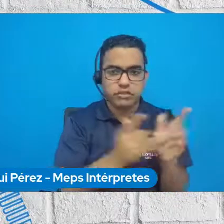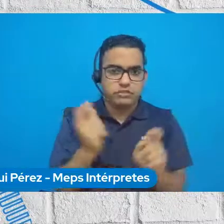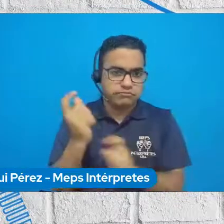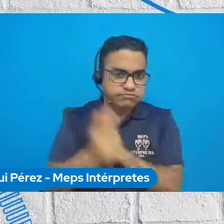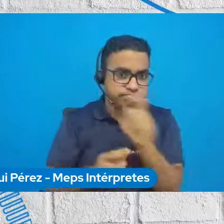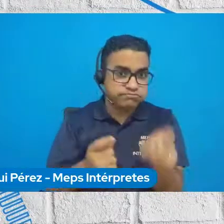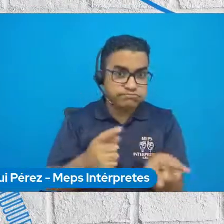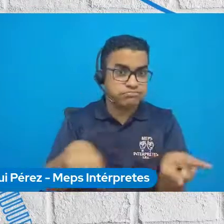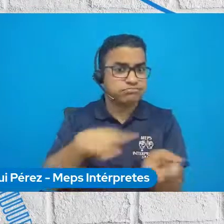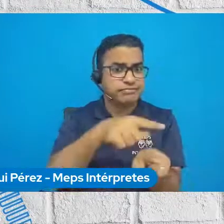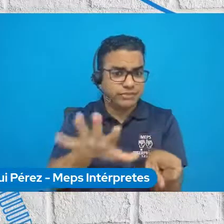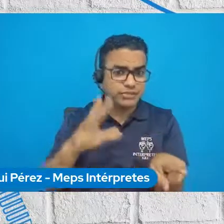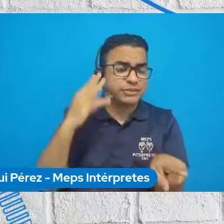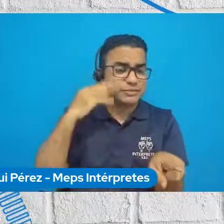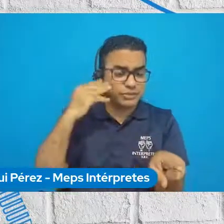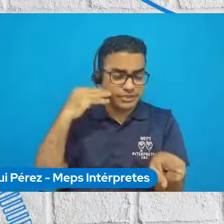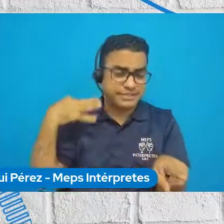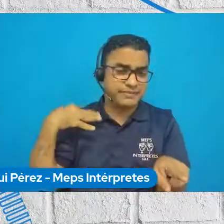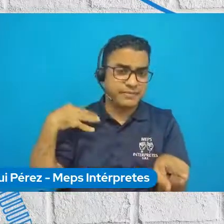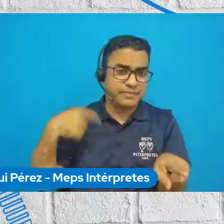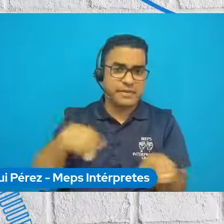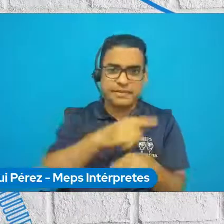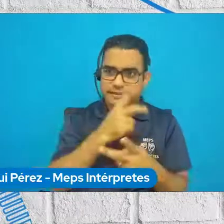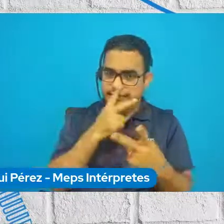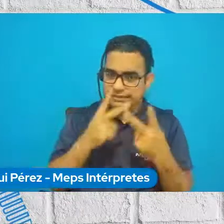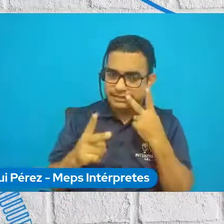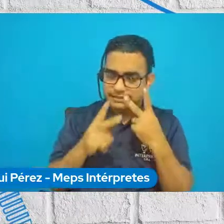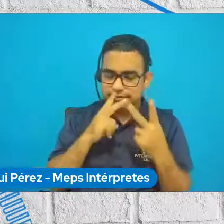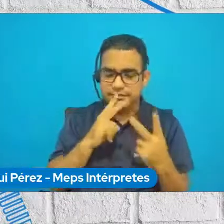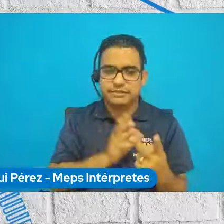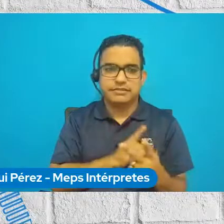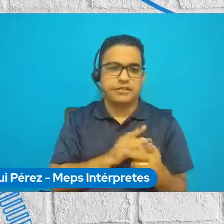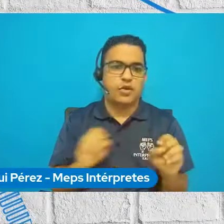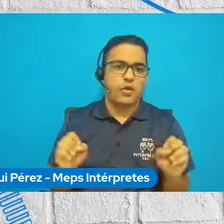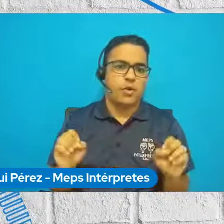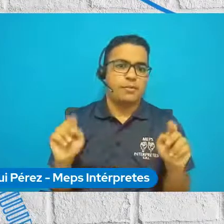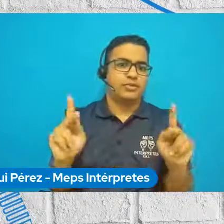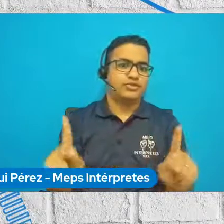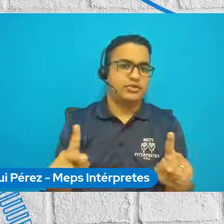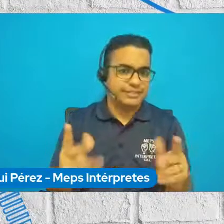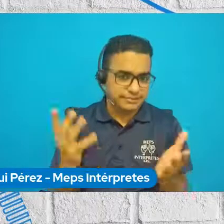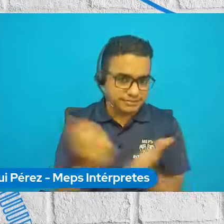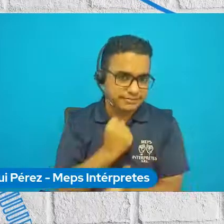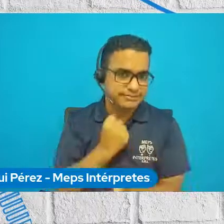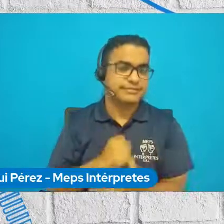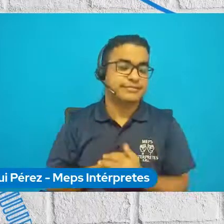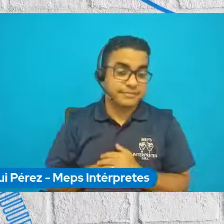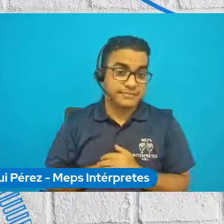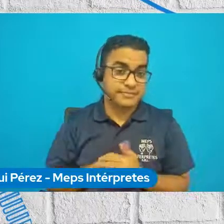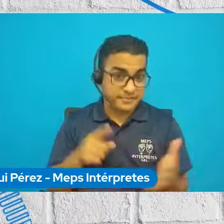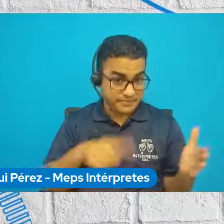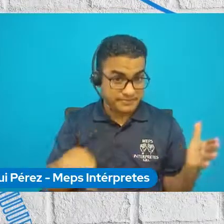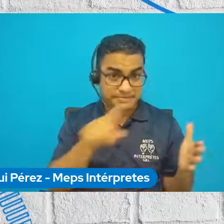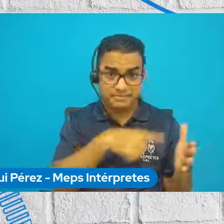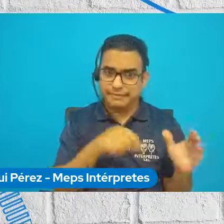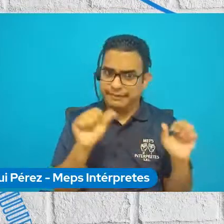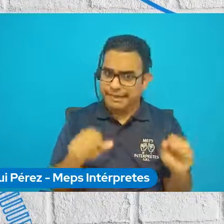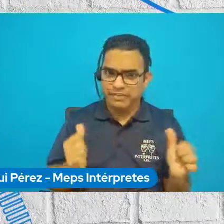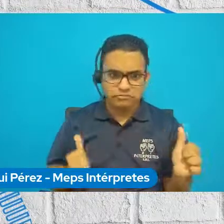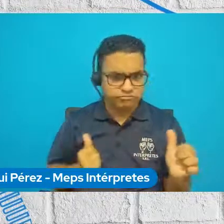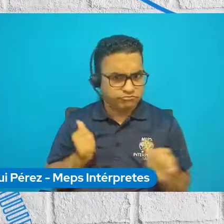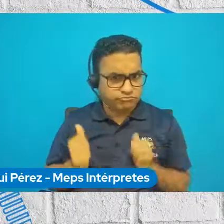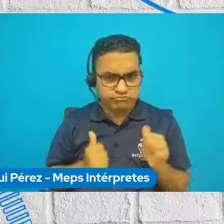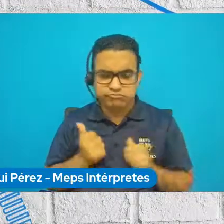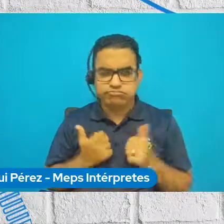sido voluntarios. Entonces, ellos han visto una oportunidad y también han visto que ellos pueden ser agentes activos